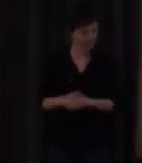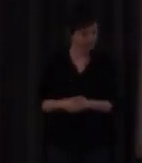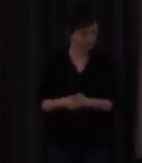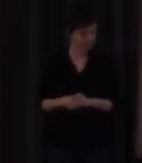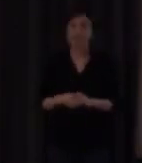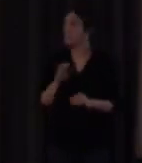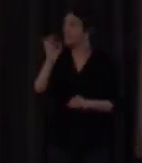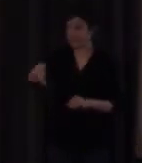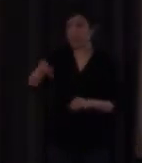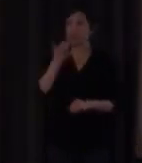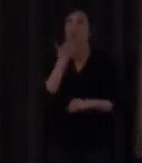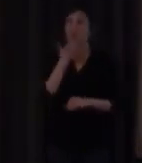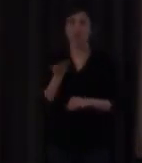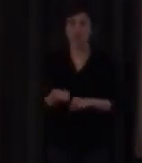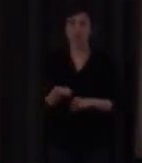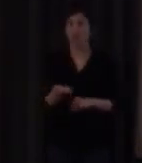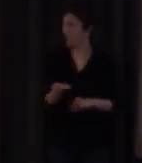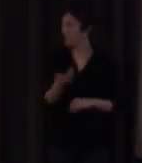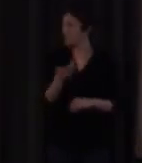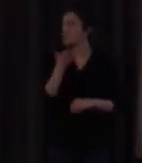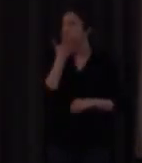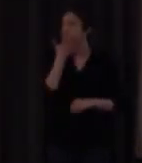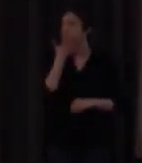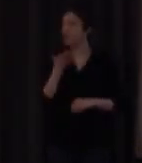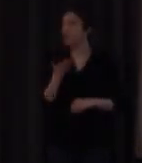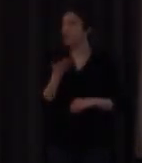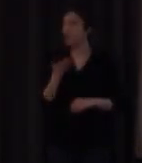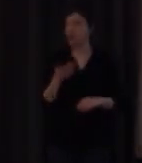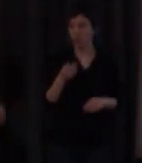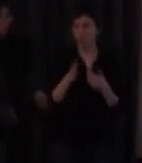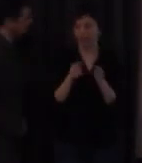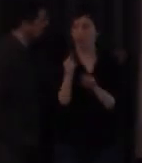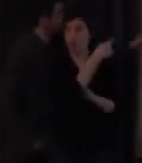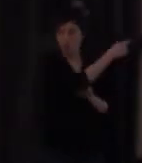sí por ejemplo este signo de aquí que voy a señalar